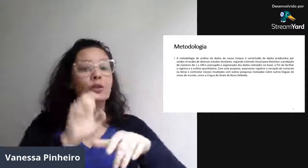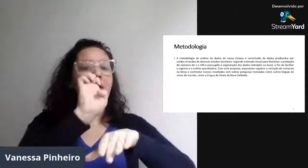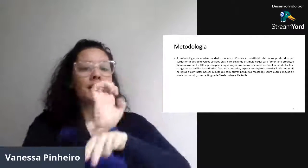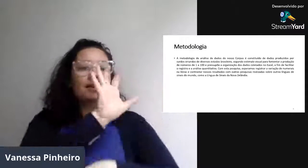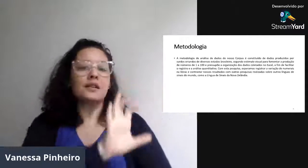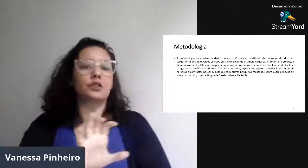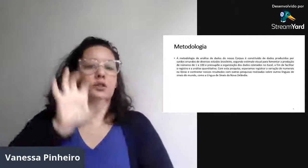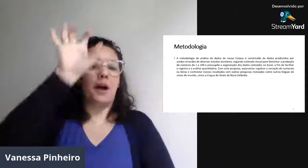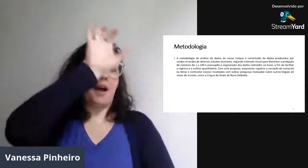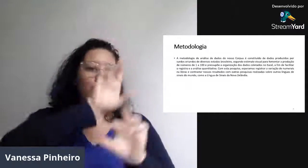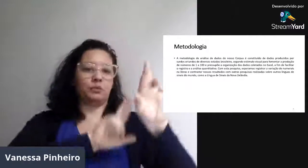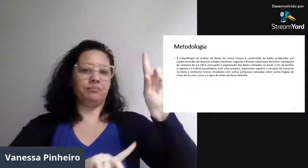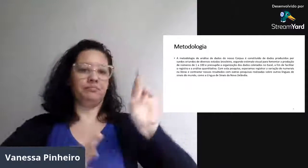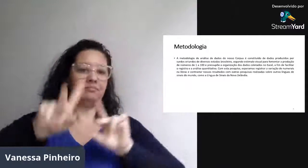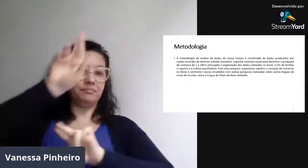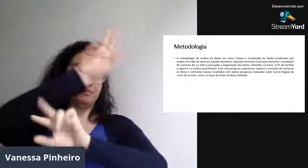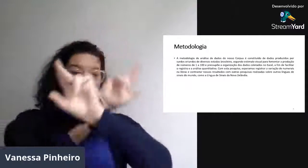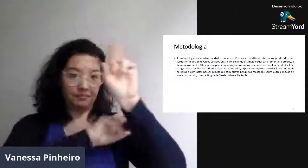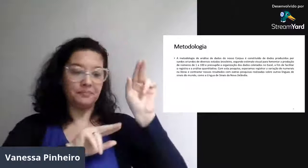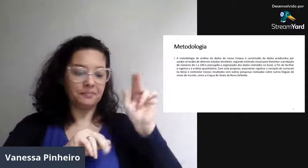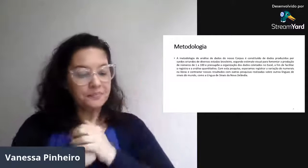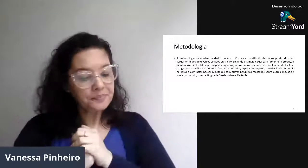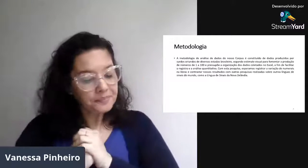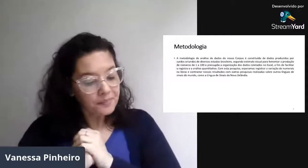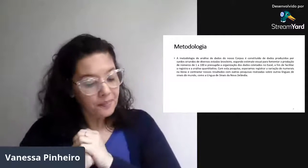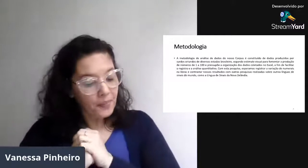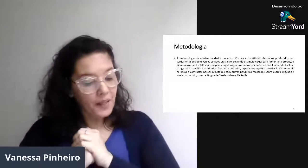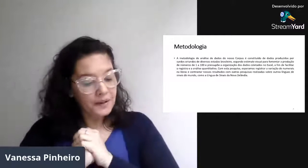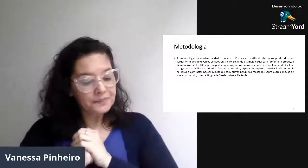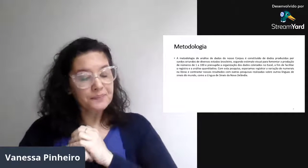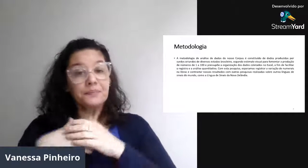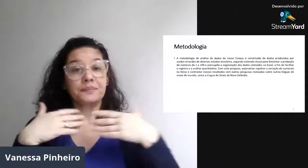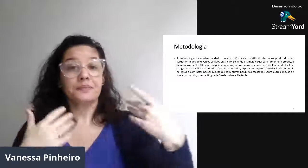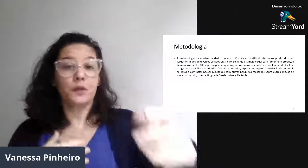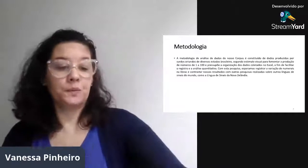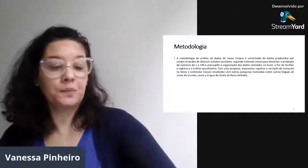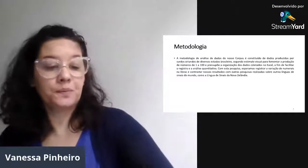japonês, não importa. Mas cada estado tem uma variação, né?